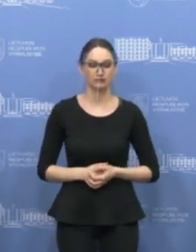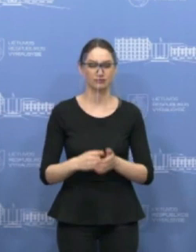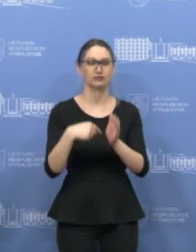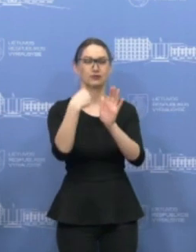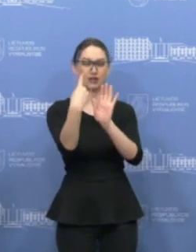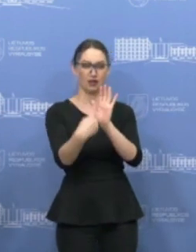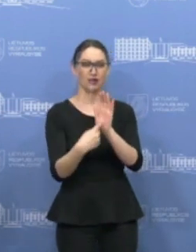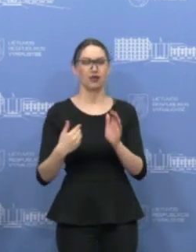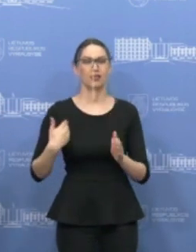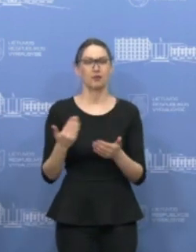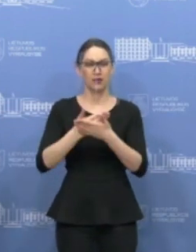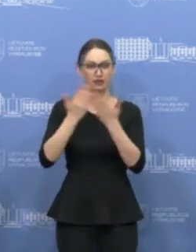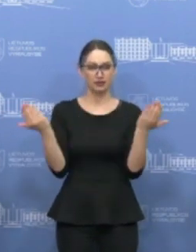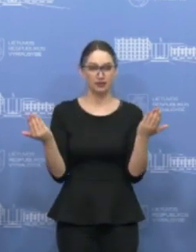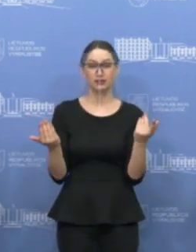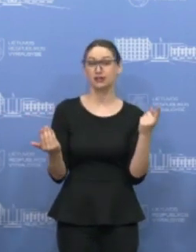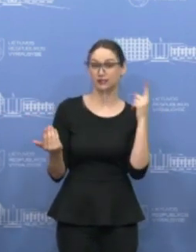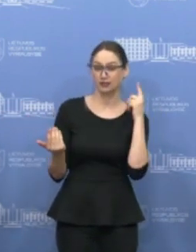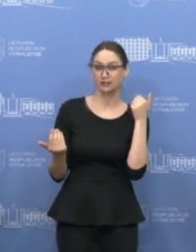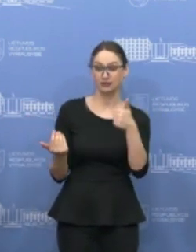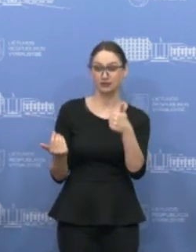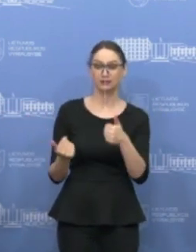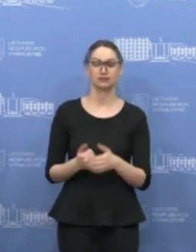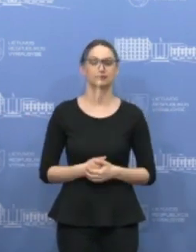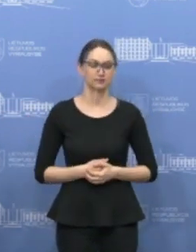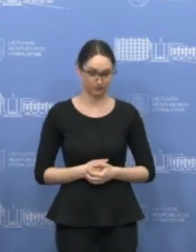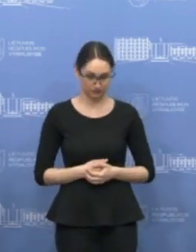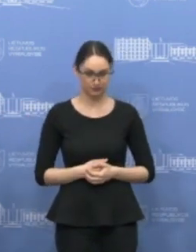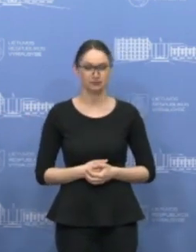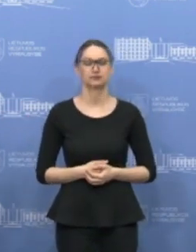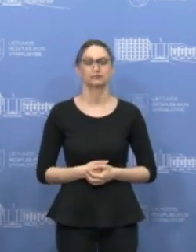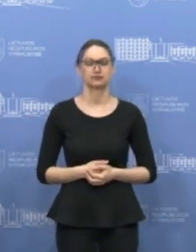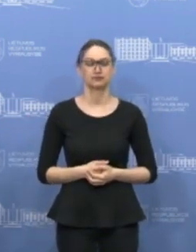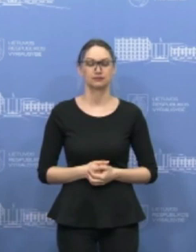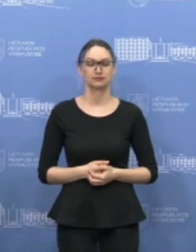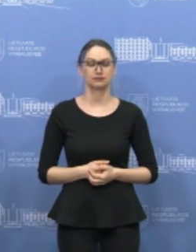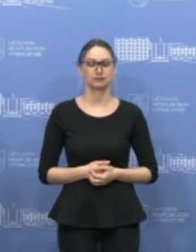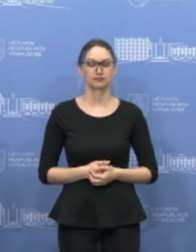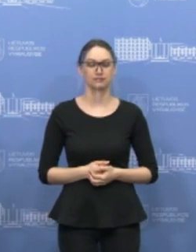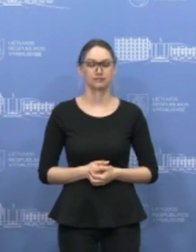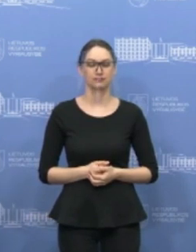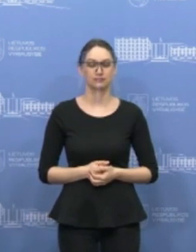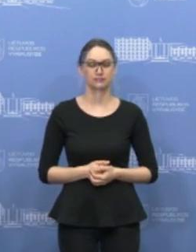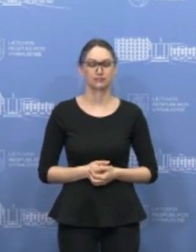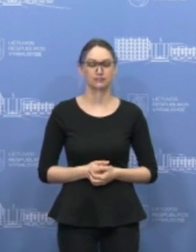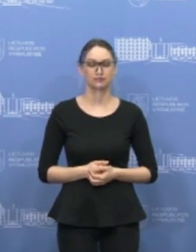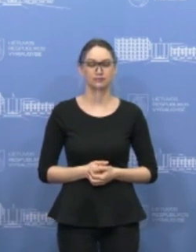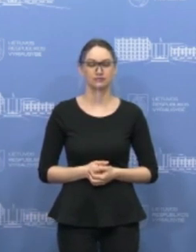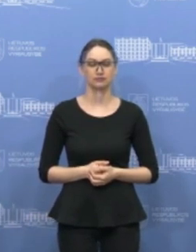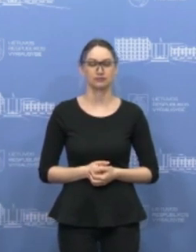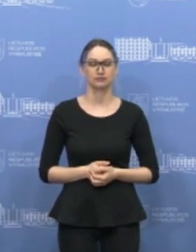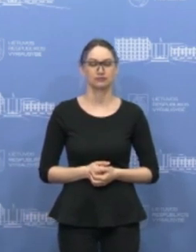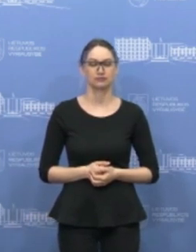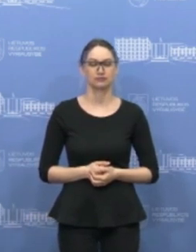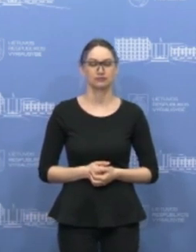Labadiena. Ar girdimės gerai. Taip. Norėjau pasitirauti, kokie